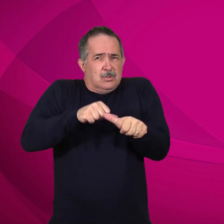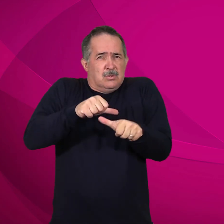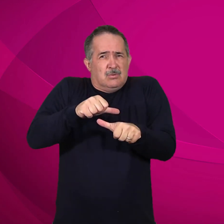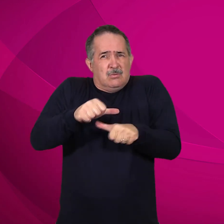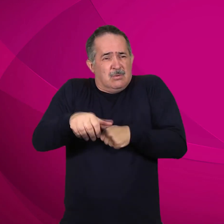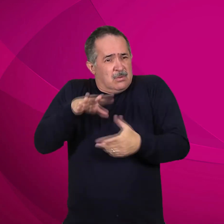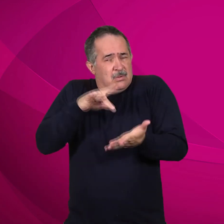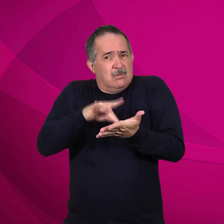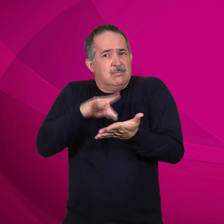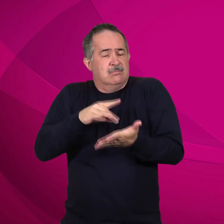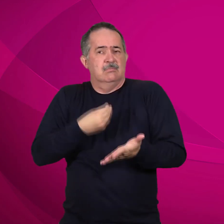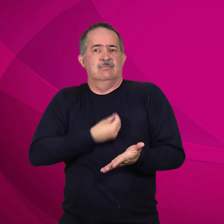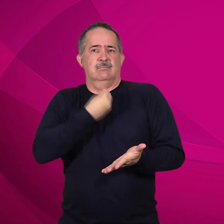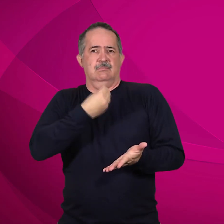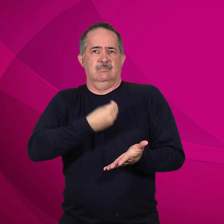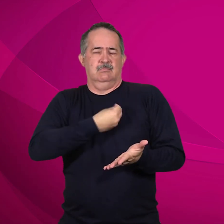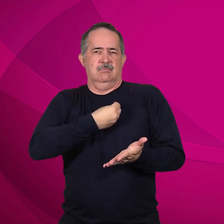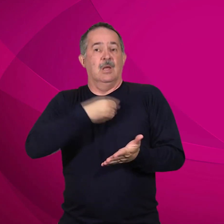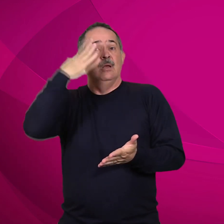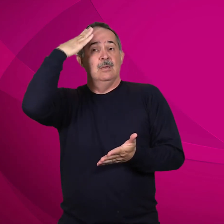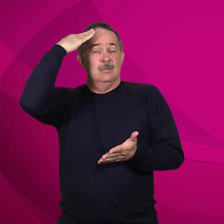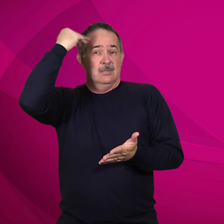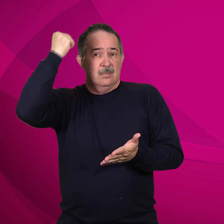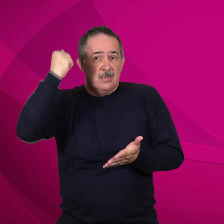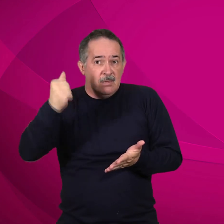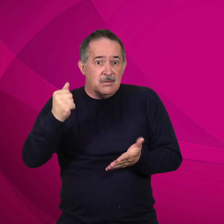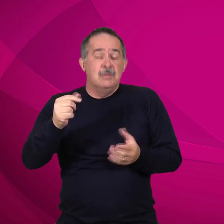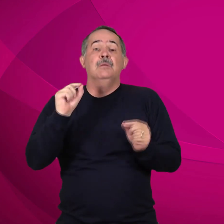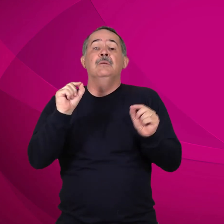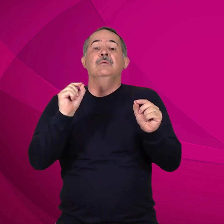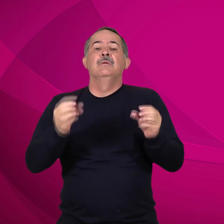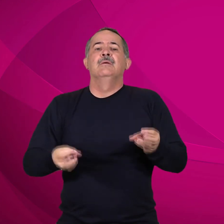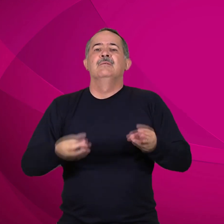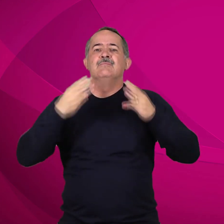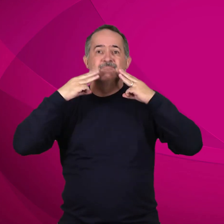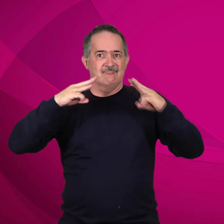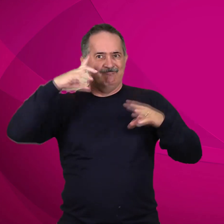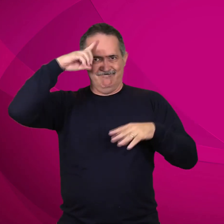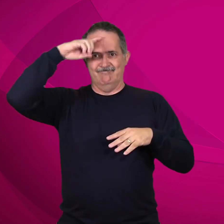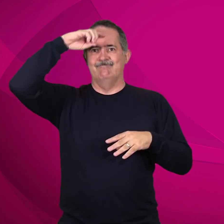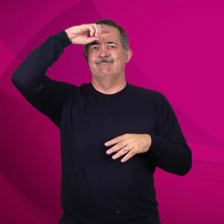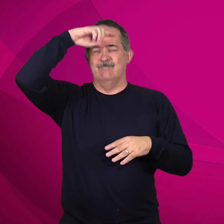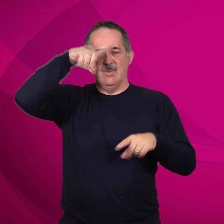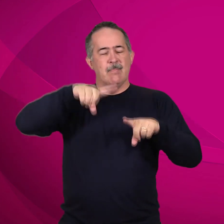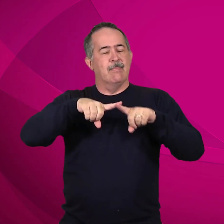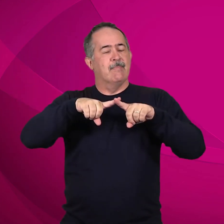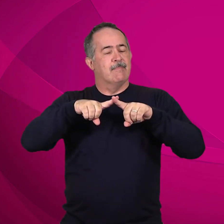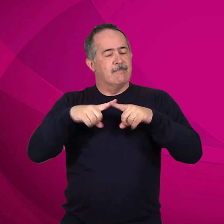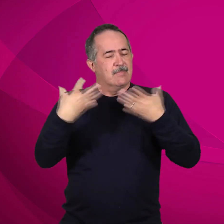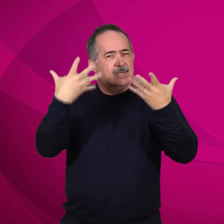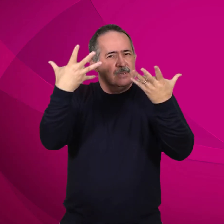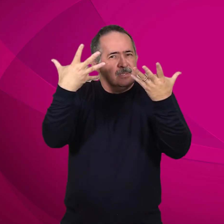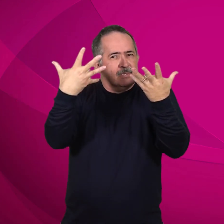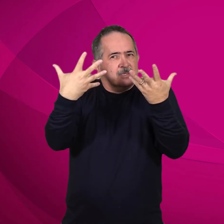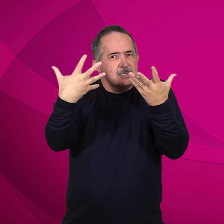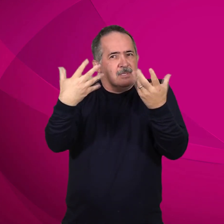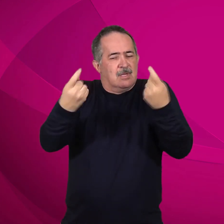radicalmente as suas vidas. Sabiam que a missão não seria fácil, mas aceitaram o